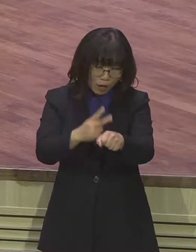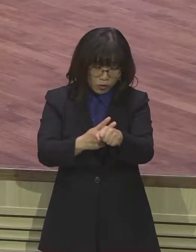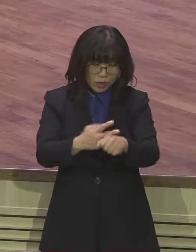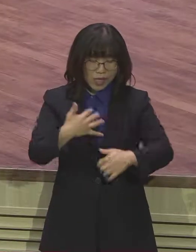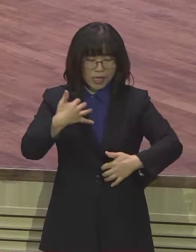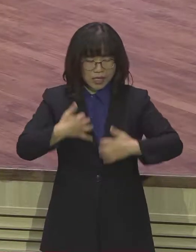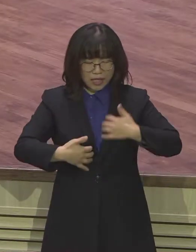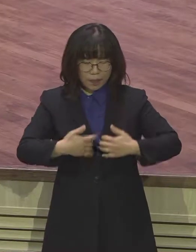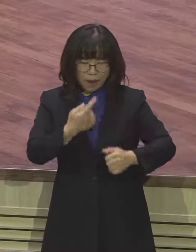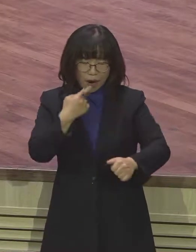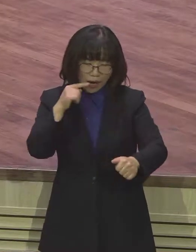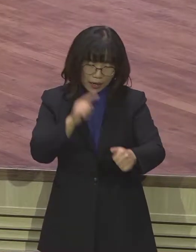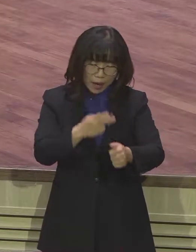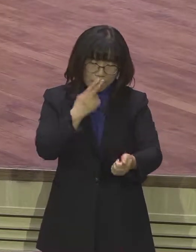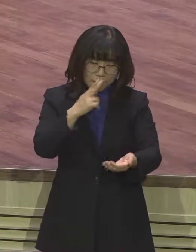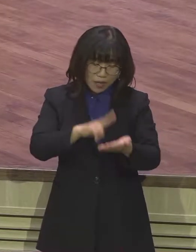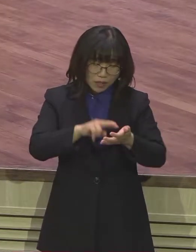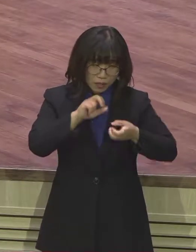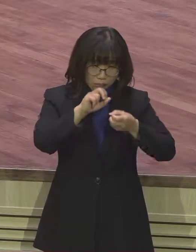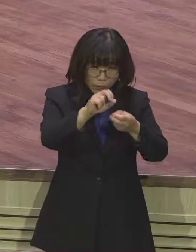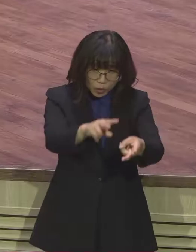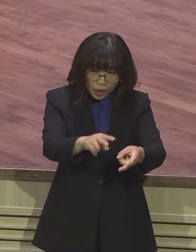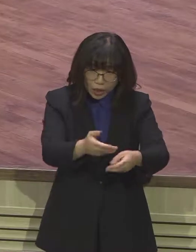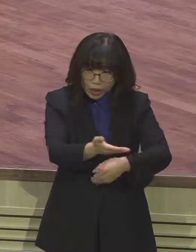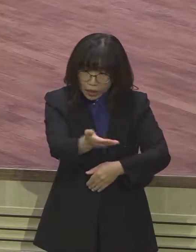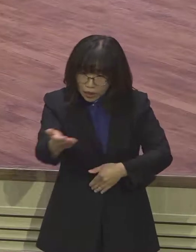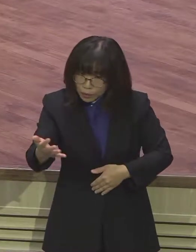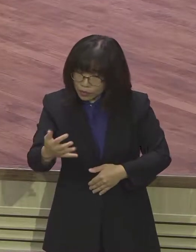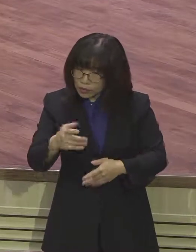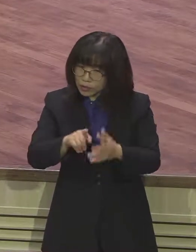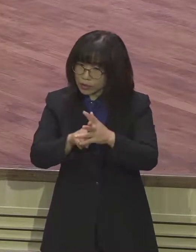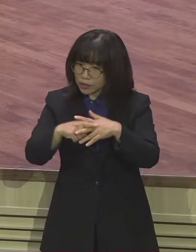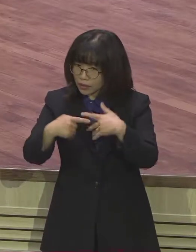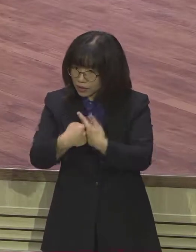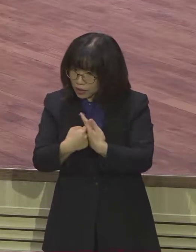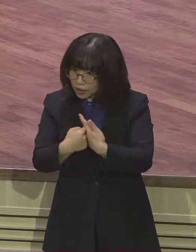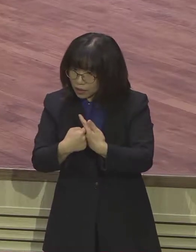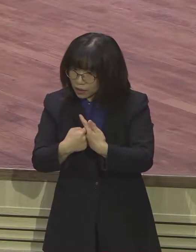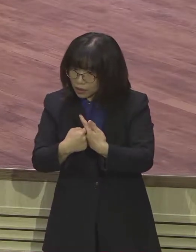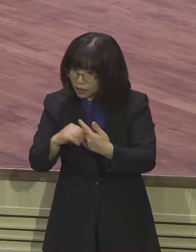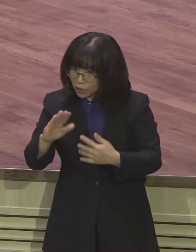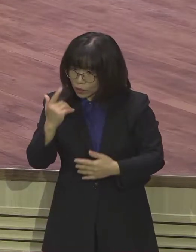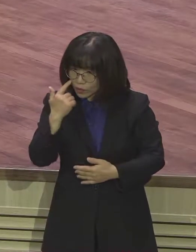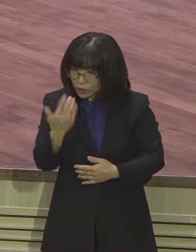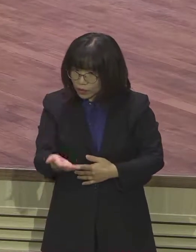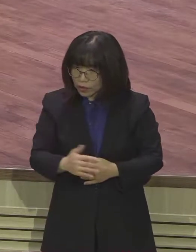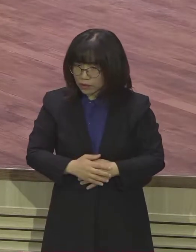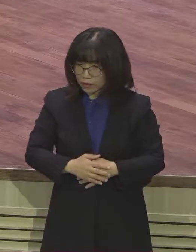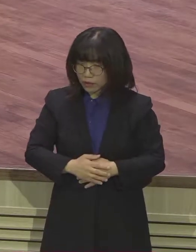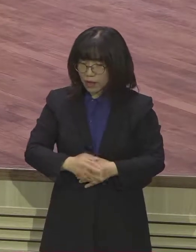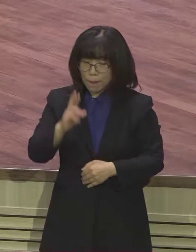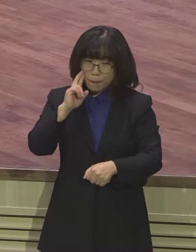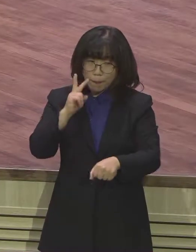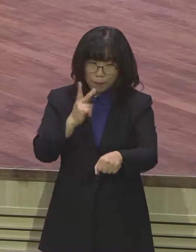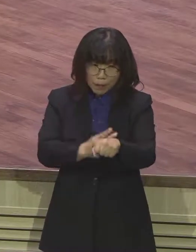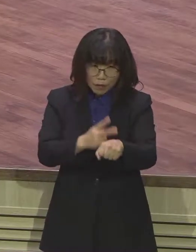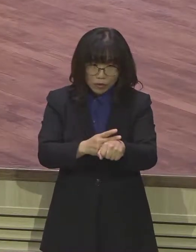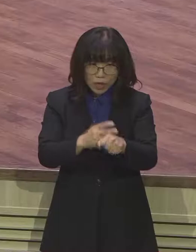가장 불행한 사람은 없을 것입니다 그 좋은 학벌에 그 좋은 학문을 가지고 왜 그가 순교의 자리에 나가야 하겠습니까